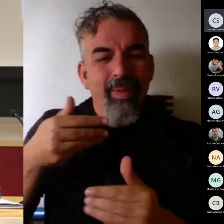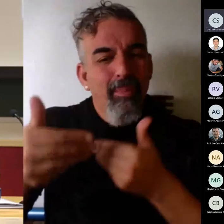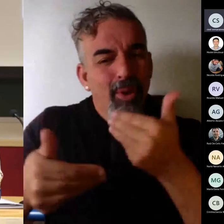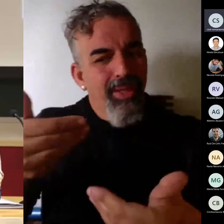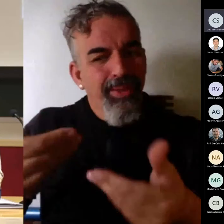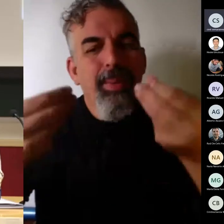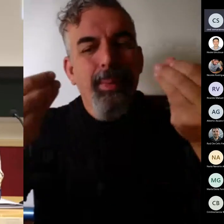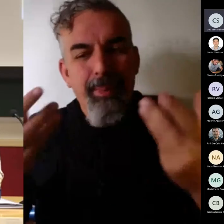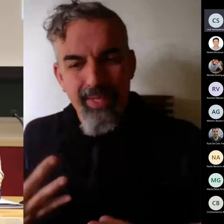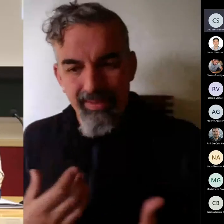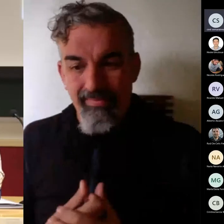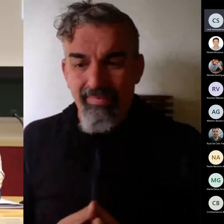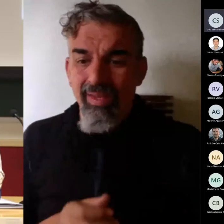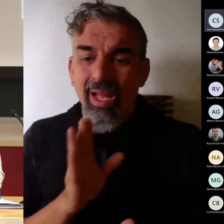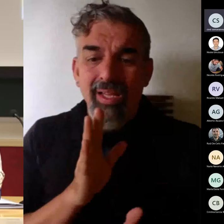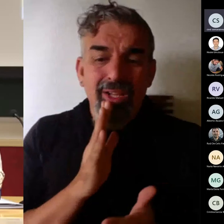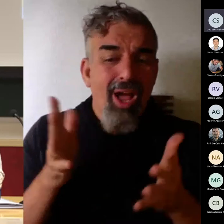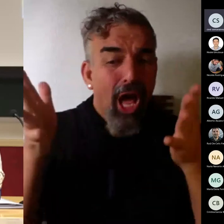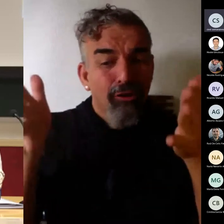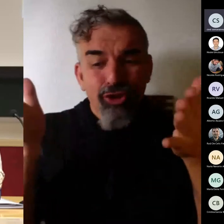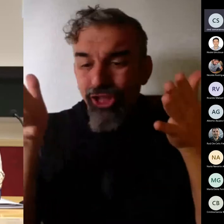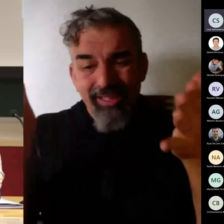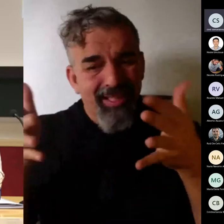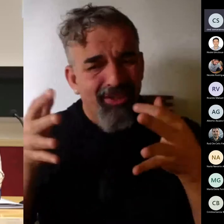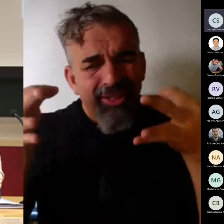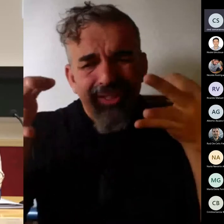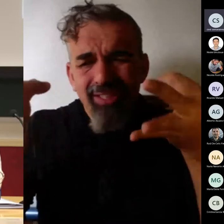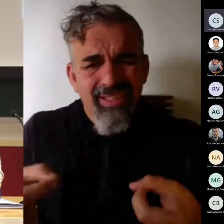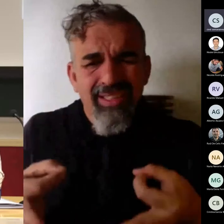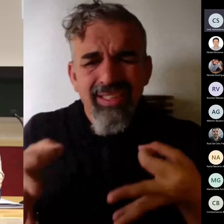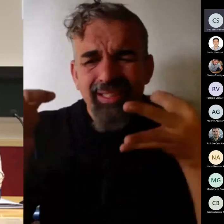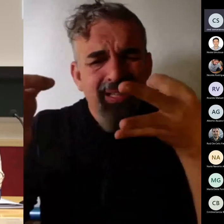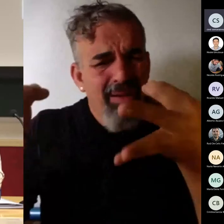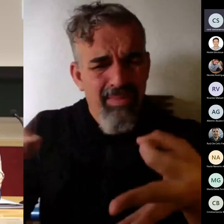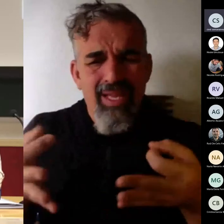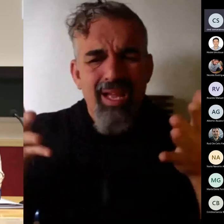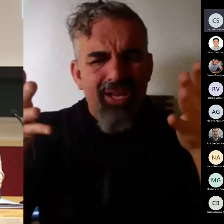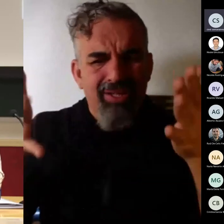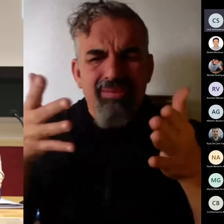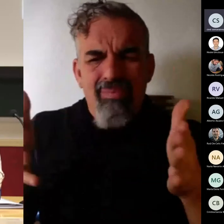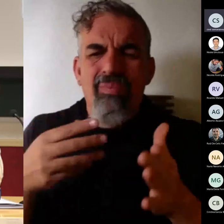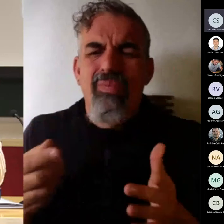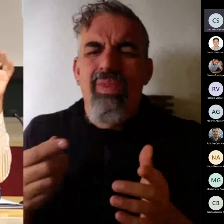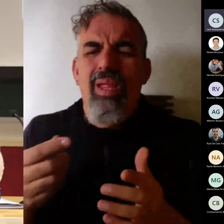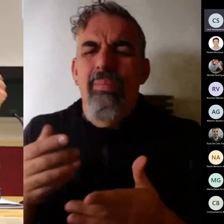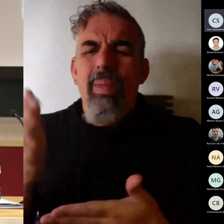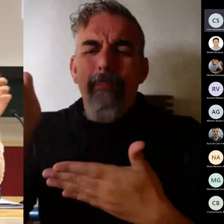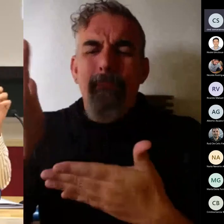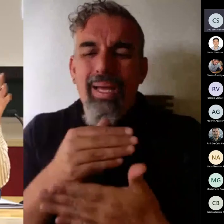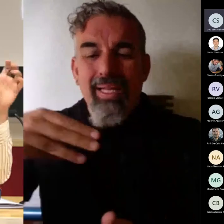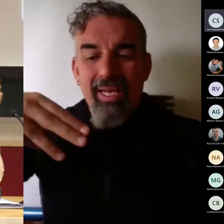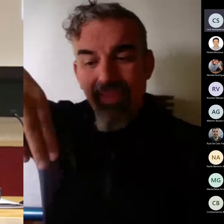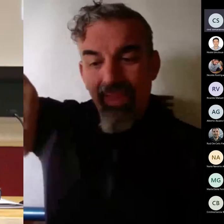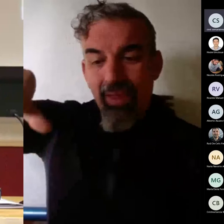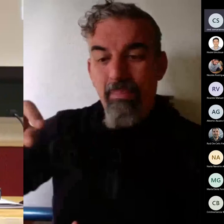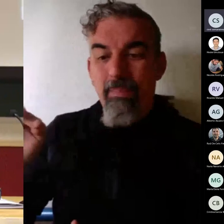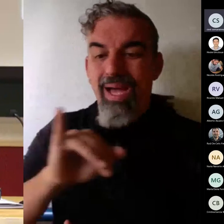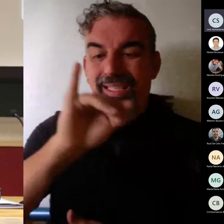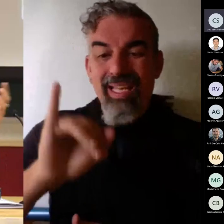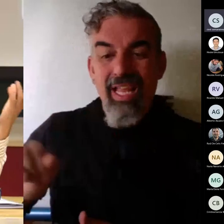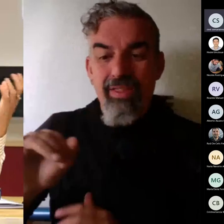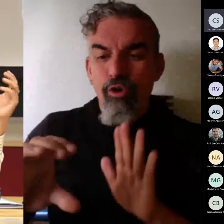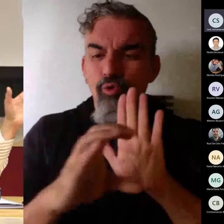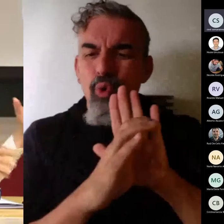yo os aconsejo siempre que que hagáis matrices curriculares que es esto de las matrices curriculares que parece un nombre